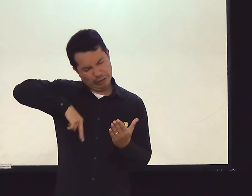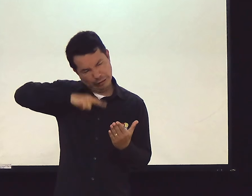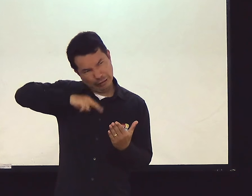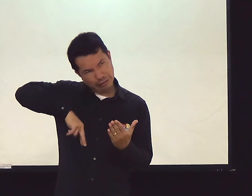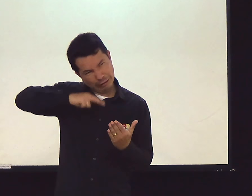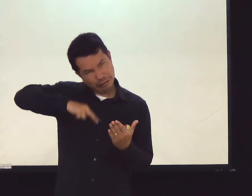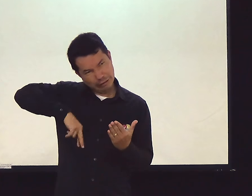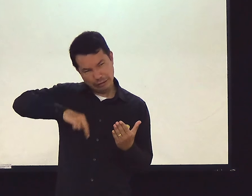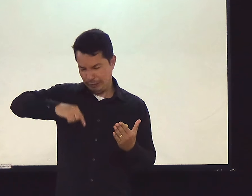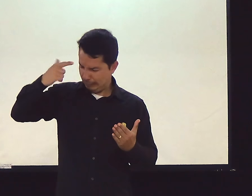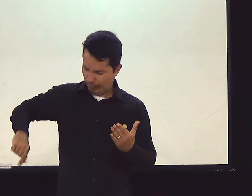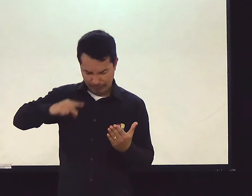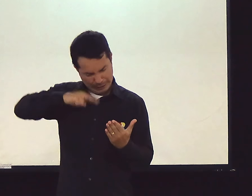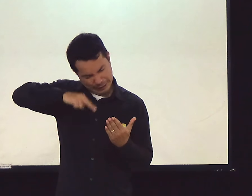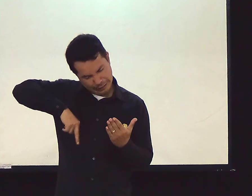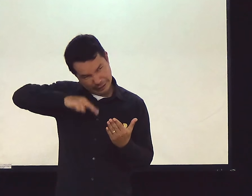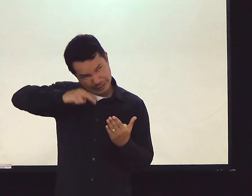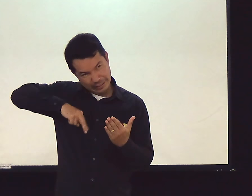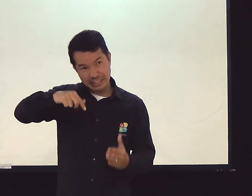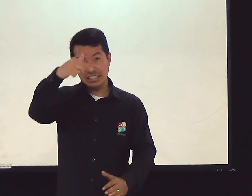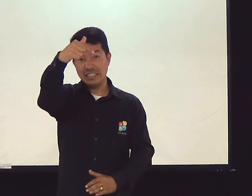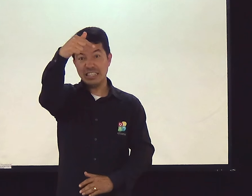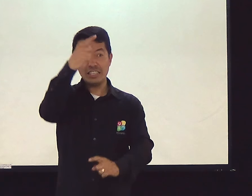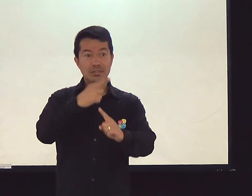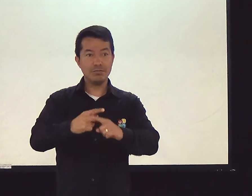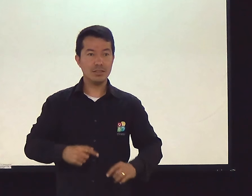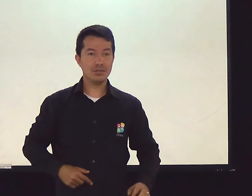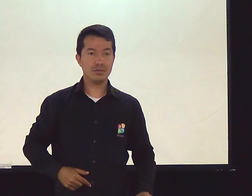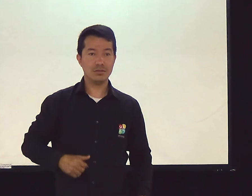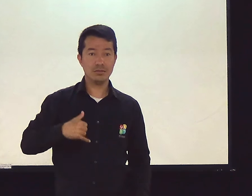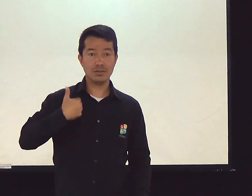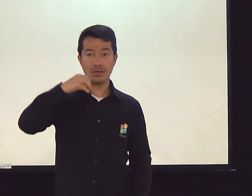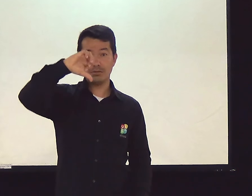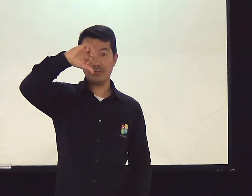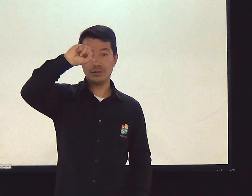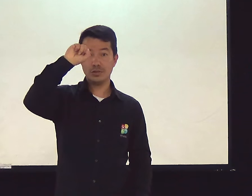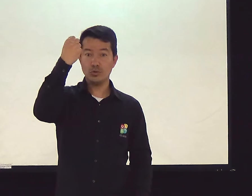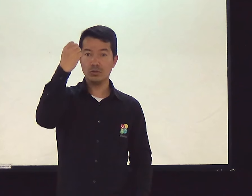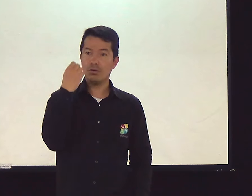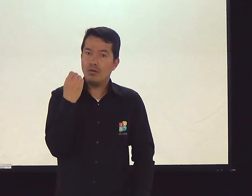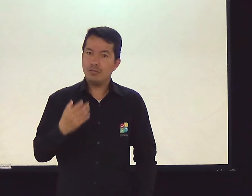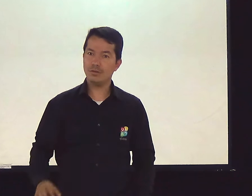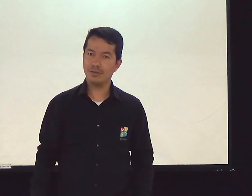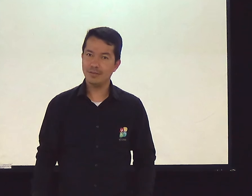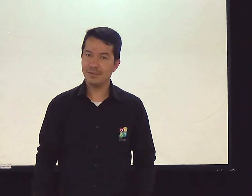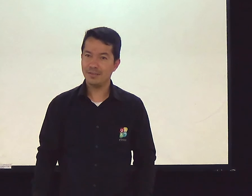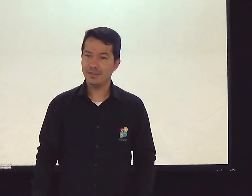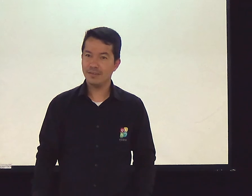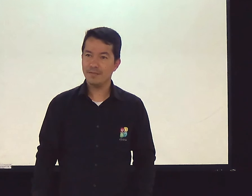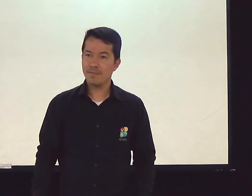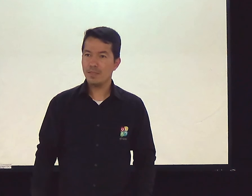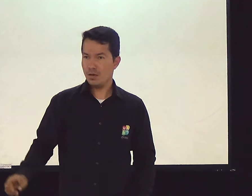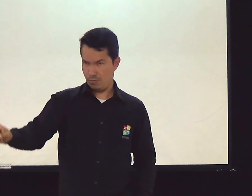De novo e de novo. Terminou. De novo, de novo, de novo. Sete vezes. Com 98 anos. Como é pode isso?